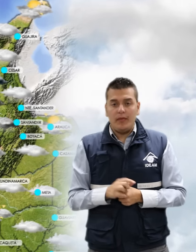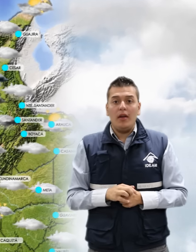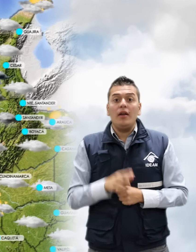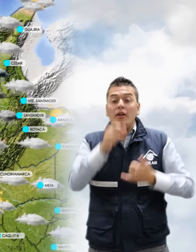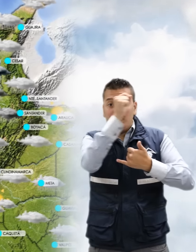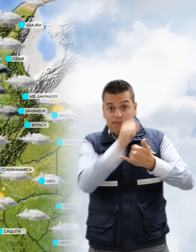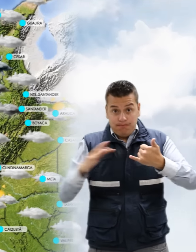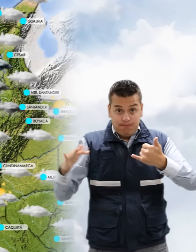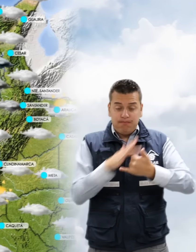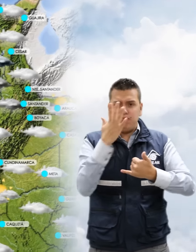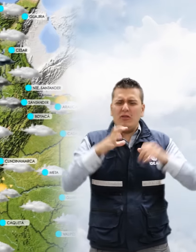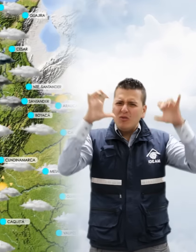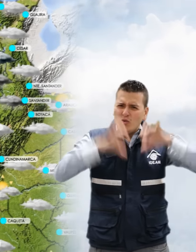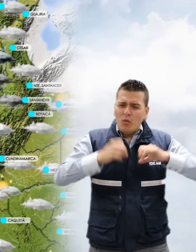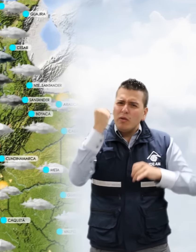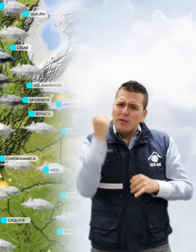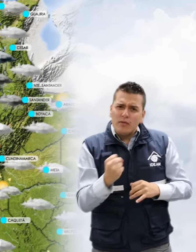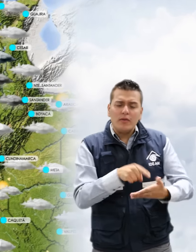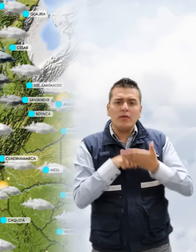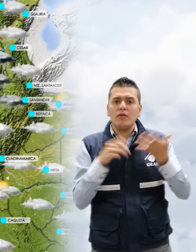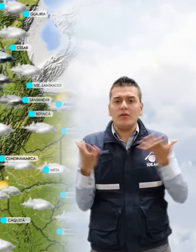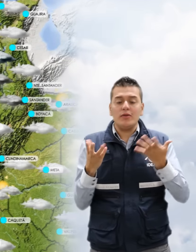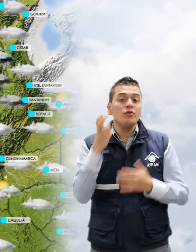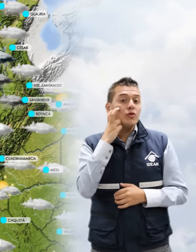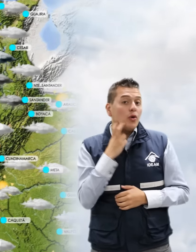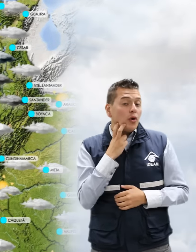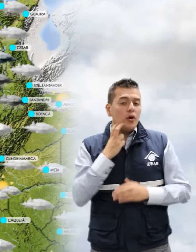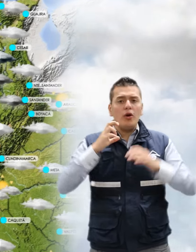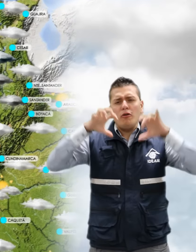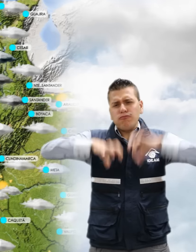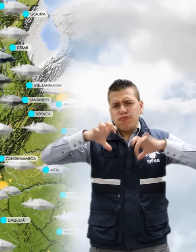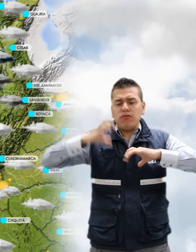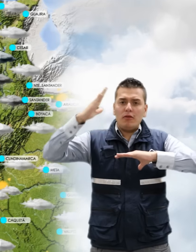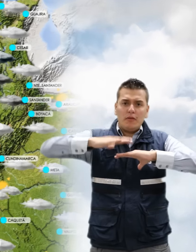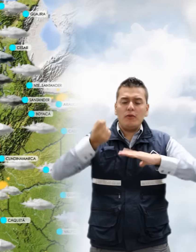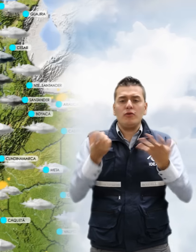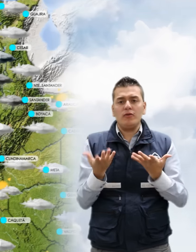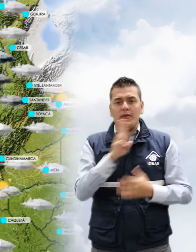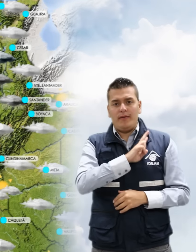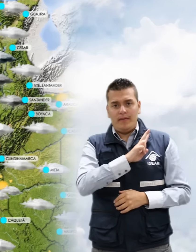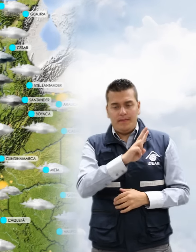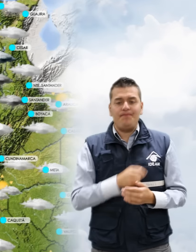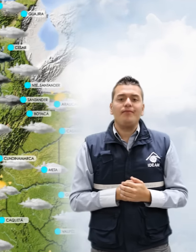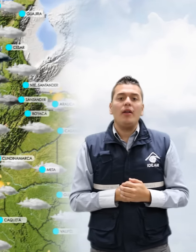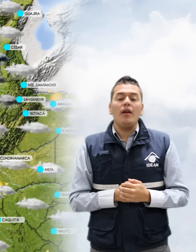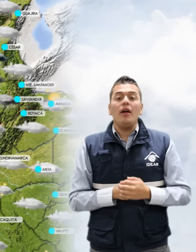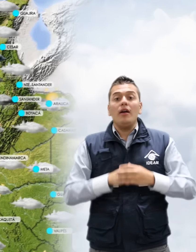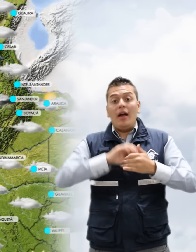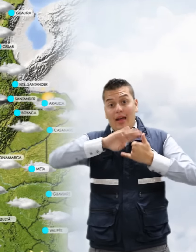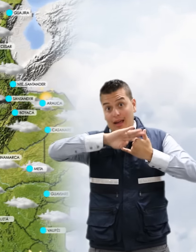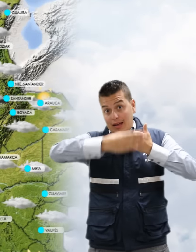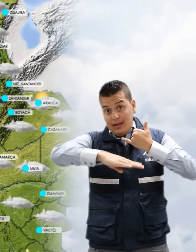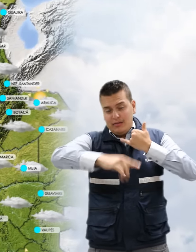pacífica las lluvias más intensas se concentrarán en el departamento de Chocó, lluvias de menor intensidad para Valle del Cauca. En la región